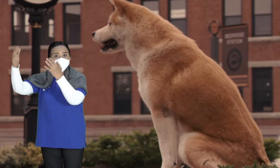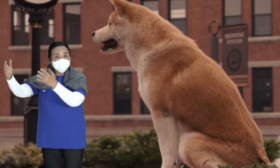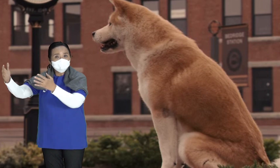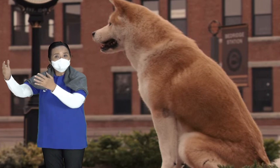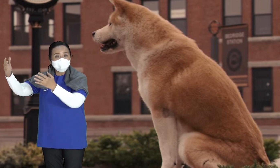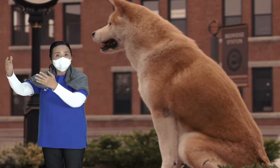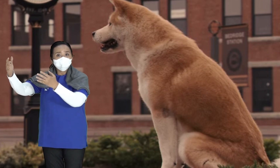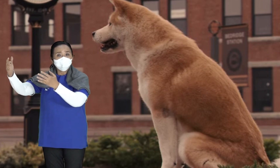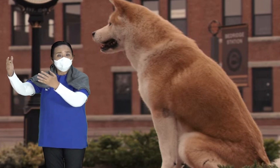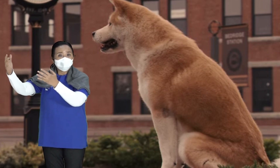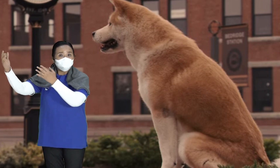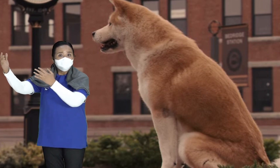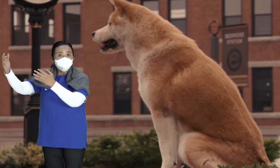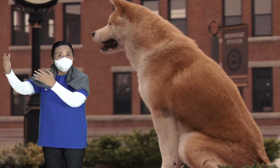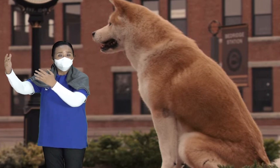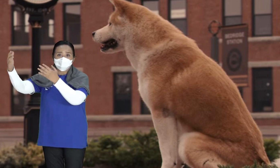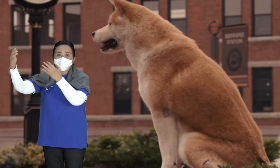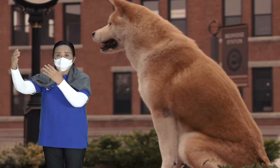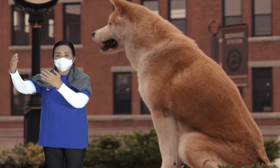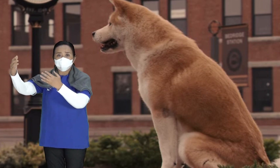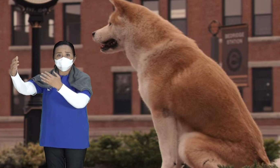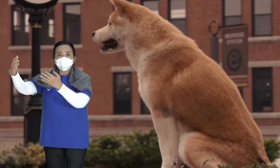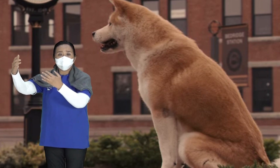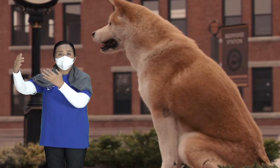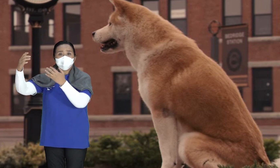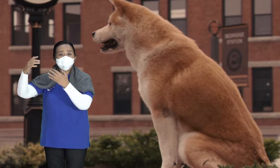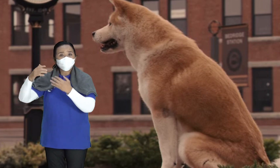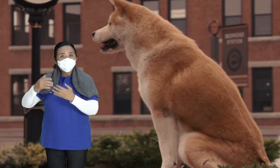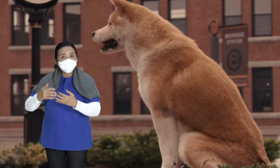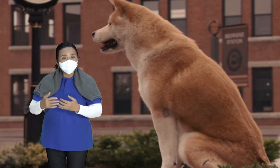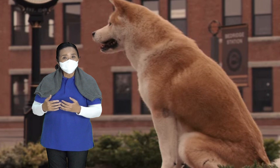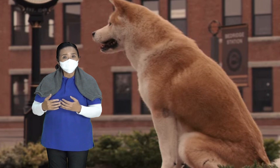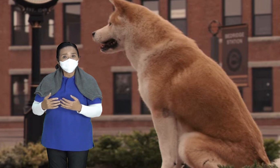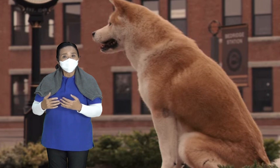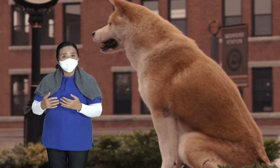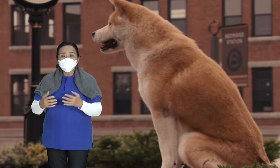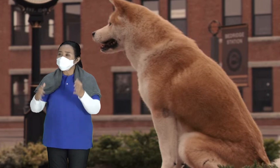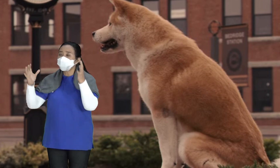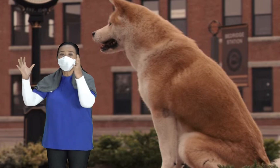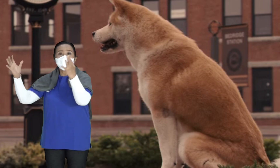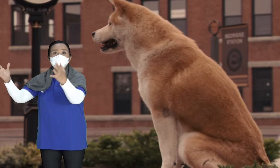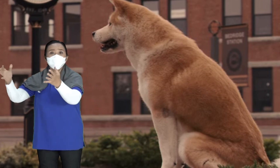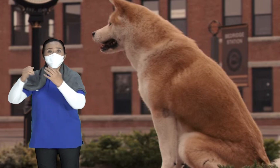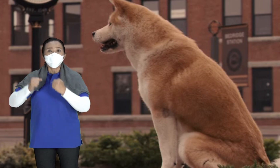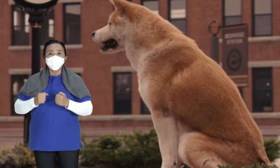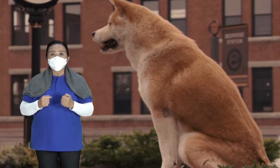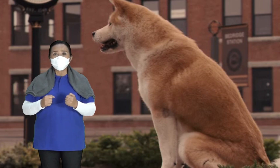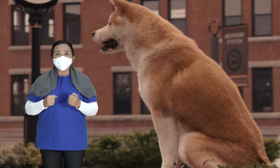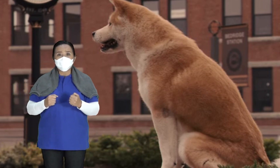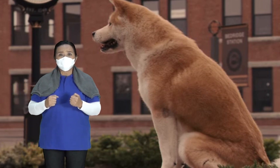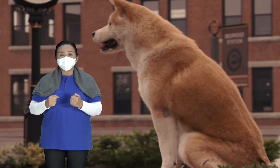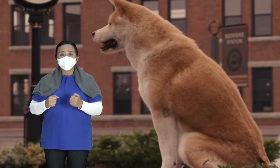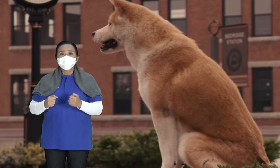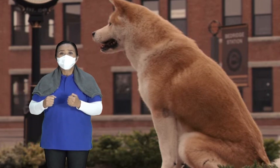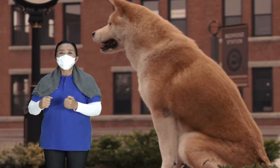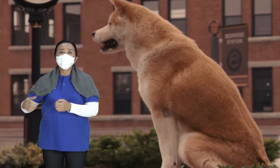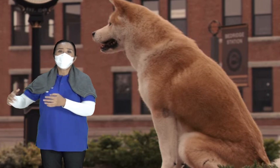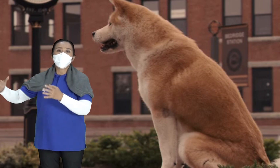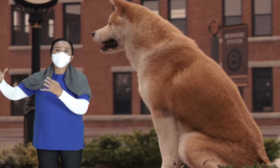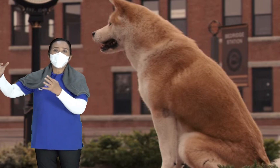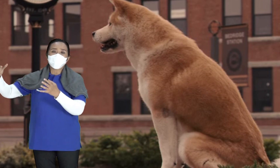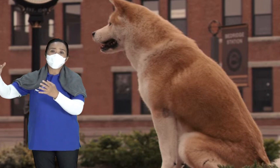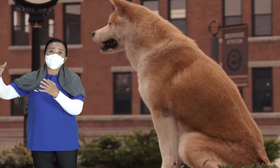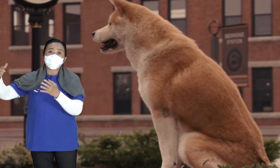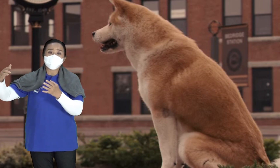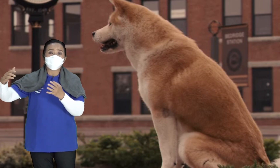turun dari kereta api Pulang dari kerja Turun dari kereta api Keluar dari stasiun Hachiko menyambiti dengan suka cita Dan